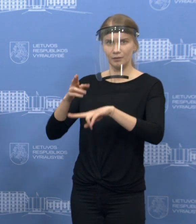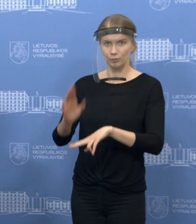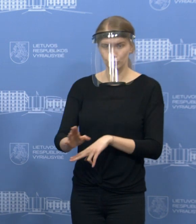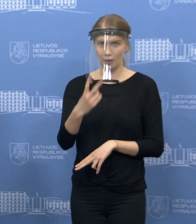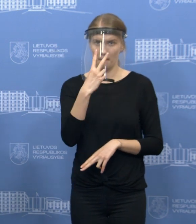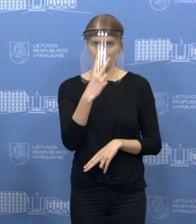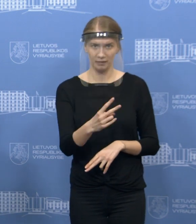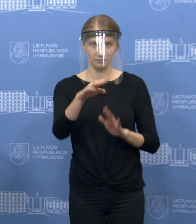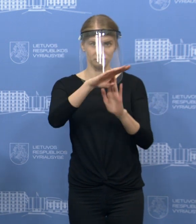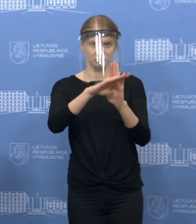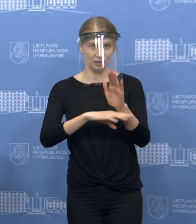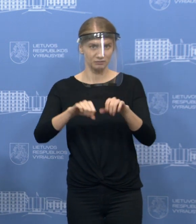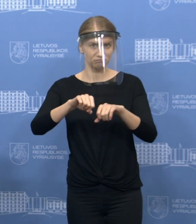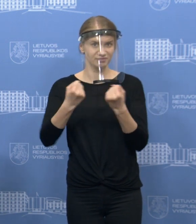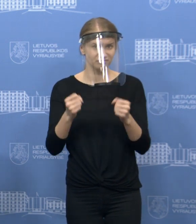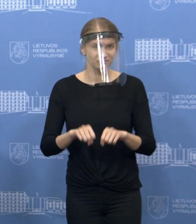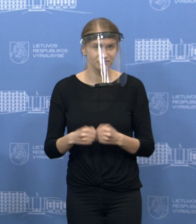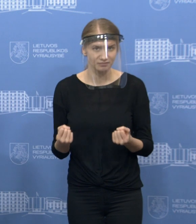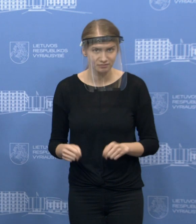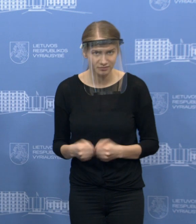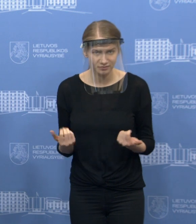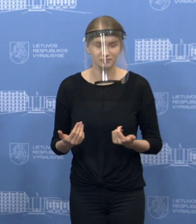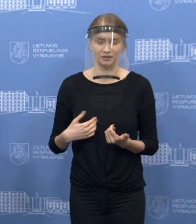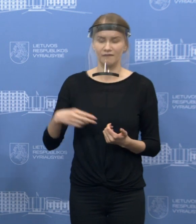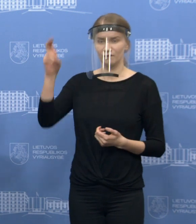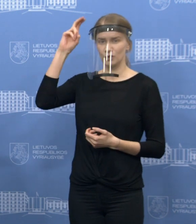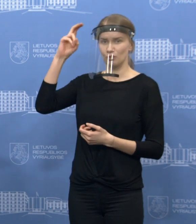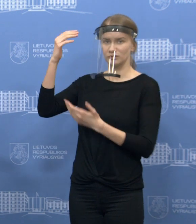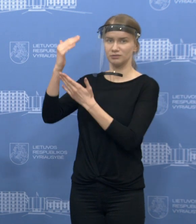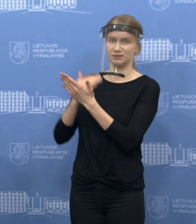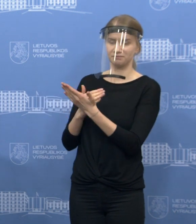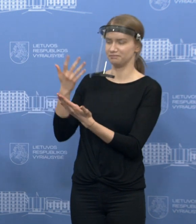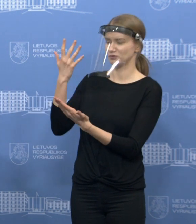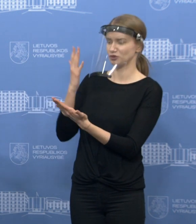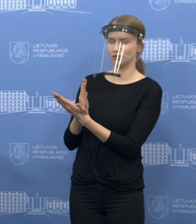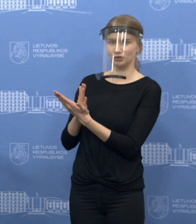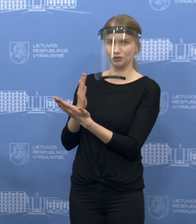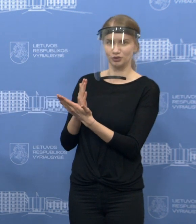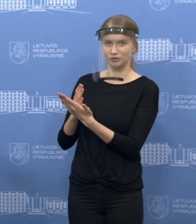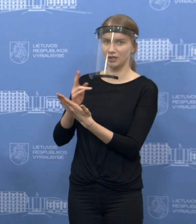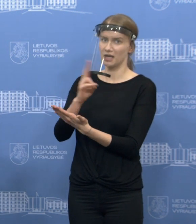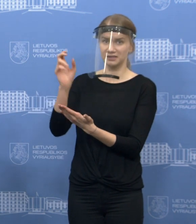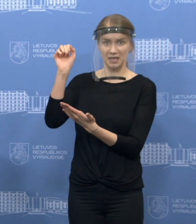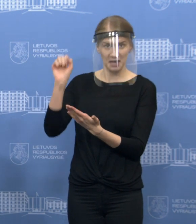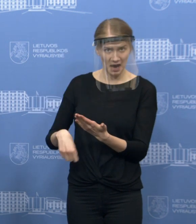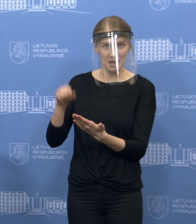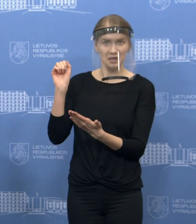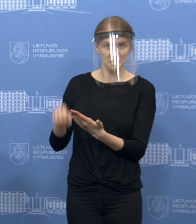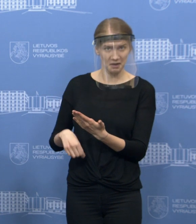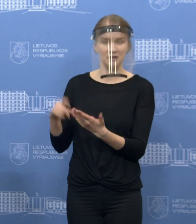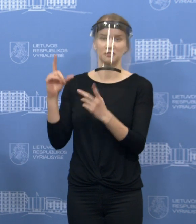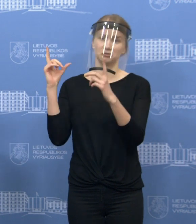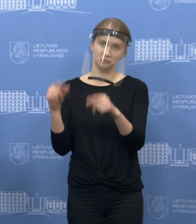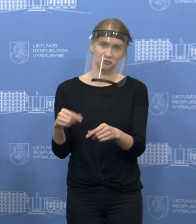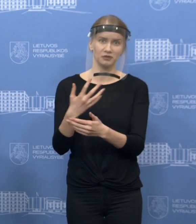ar atitinka vyriausybės nutarime numatytas išimtis, tai jie turėtų pasirūpinti